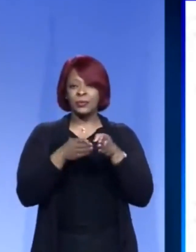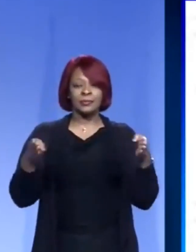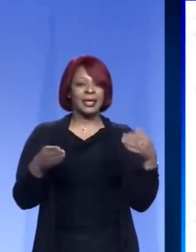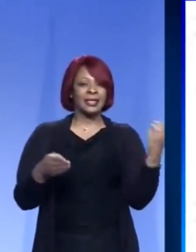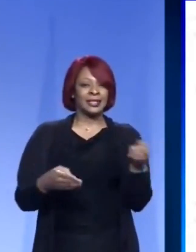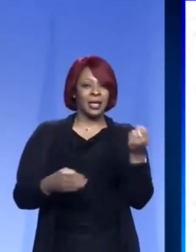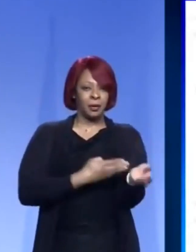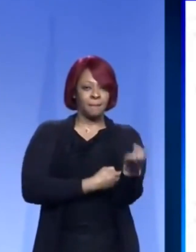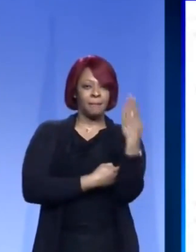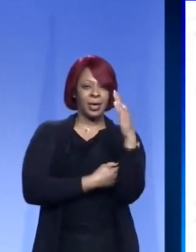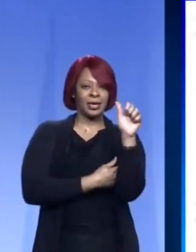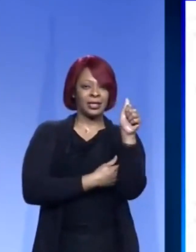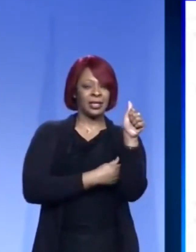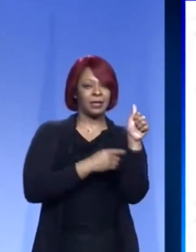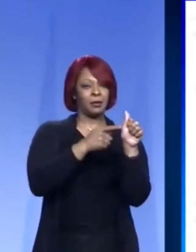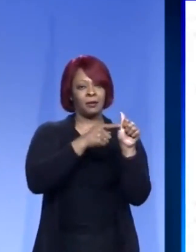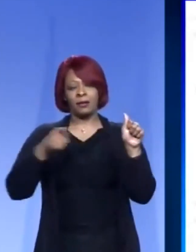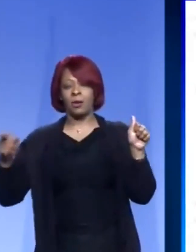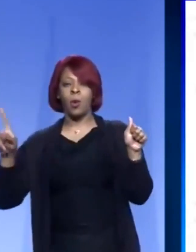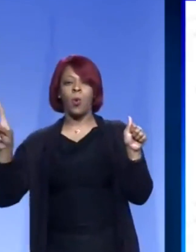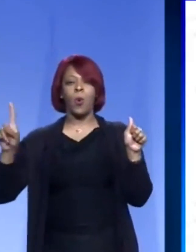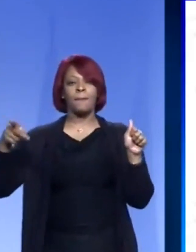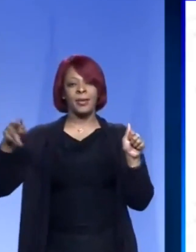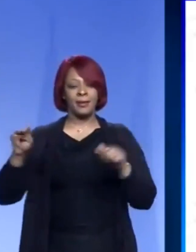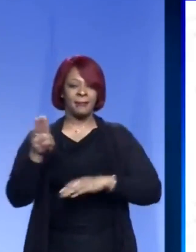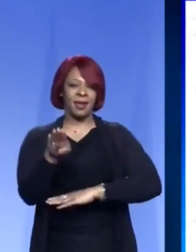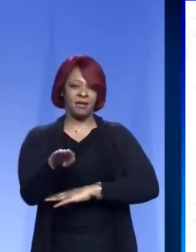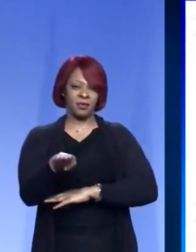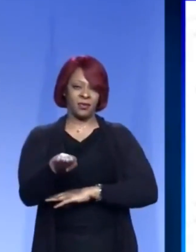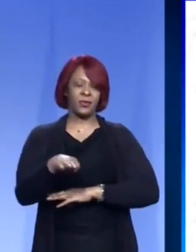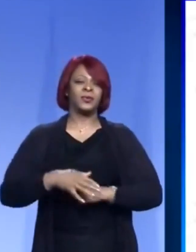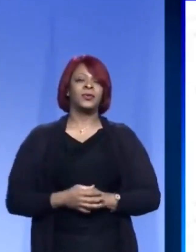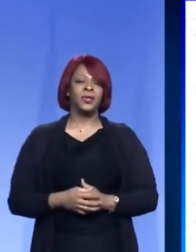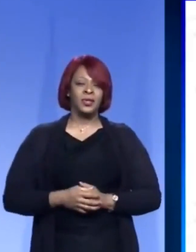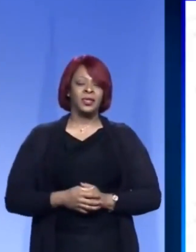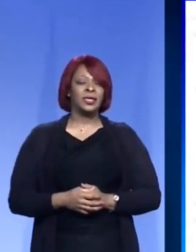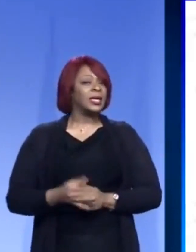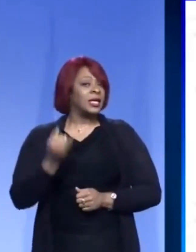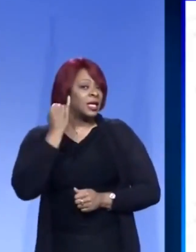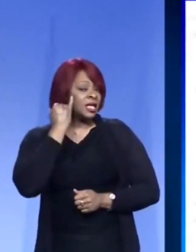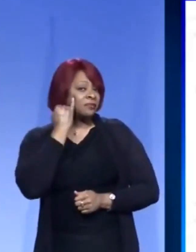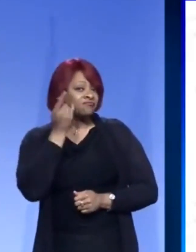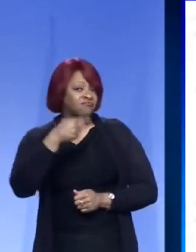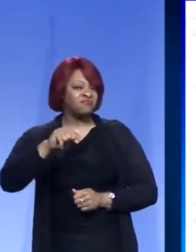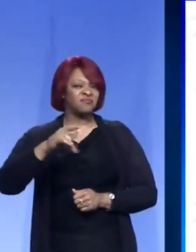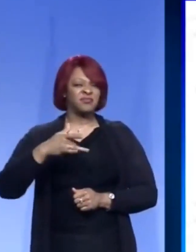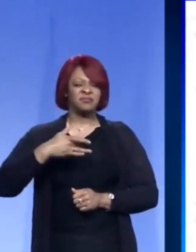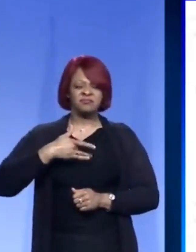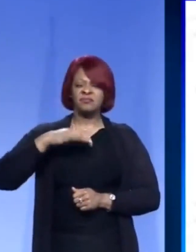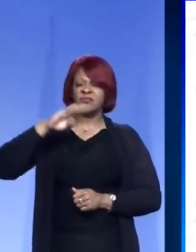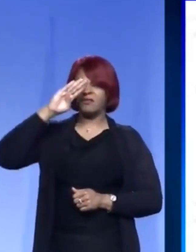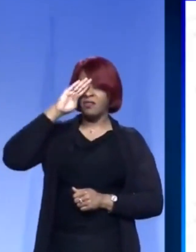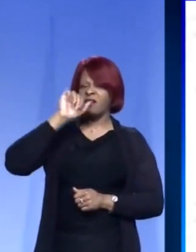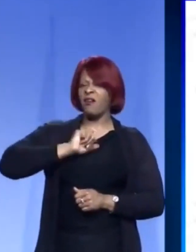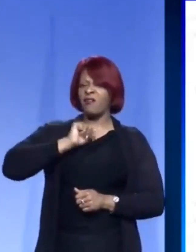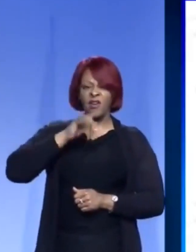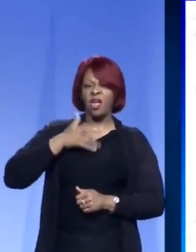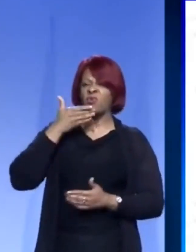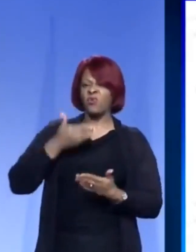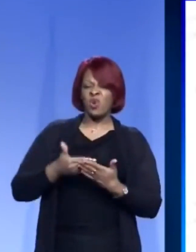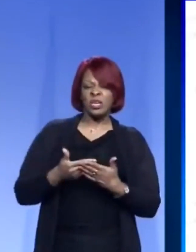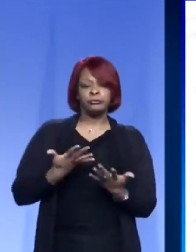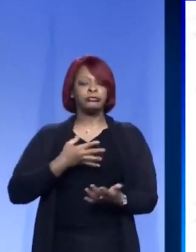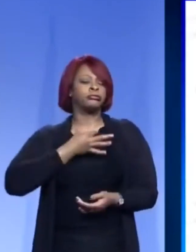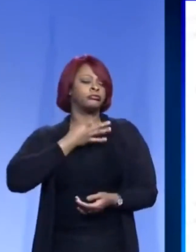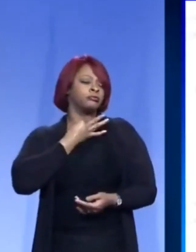continúen haciéndose las pruebas. Este es el primer paso en el proceso, de modo que si alguien da positivo con o sin